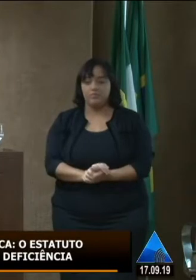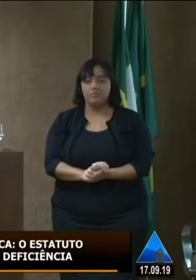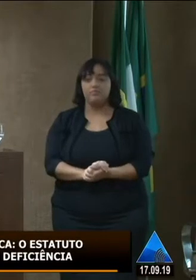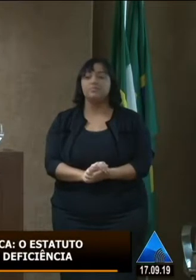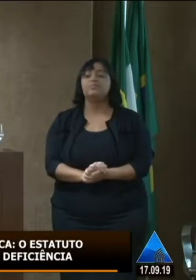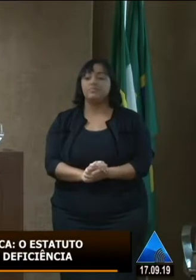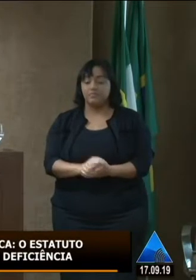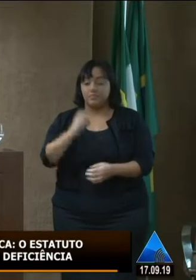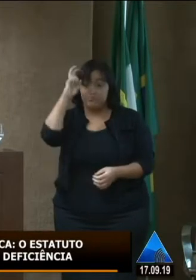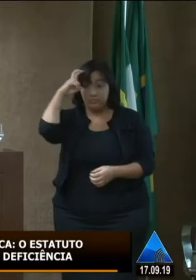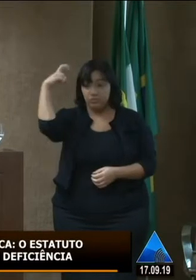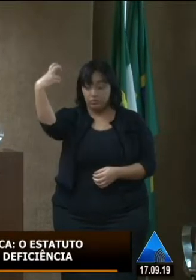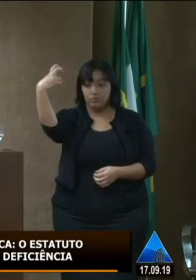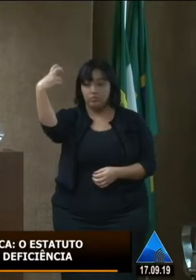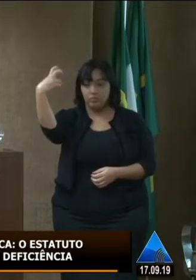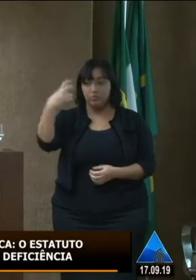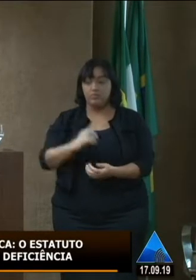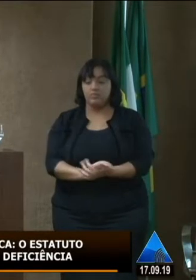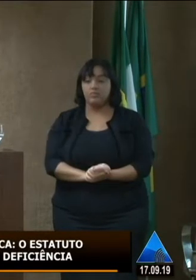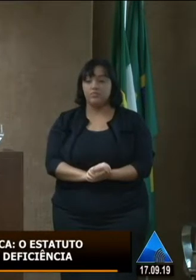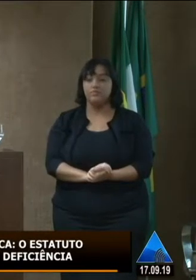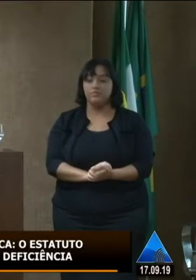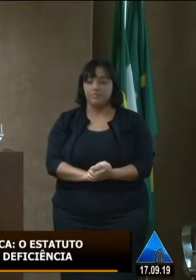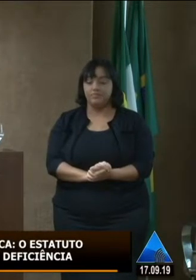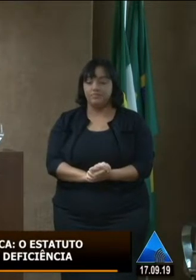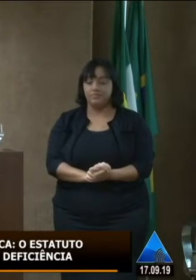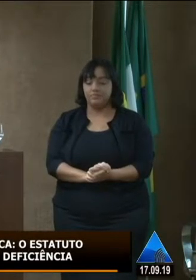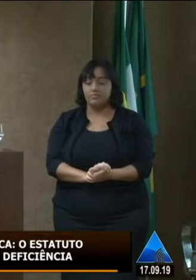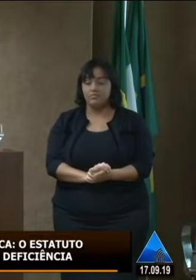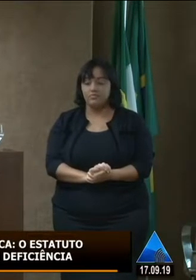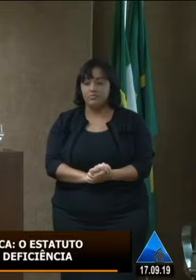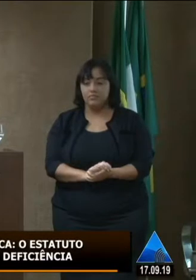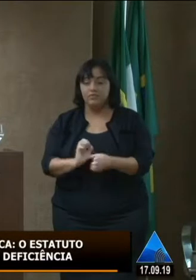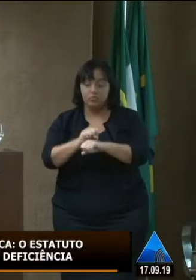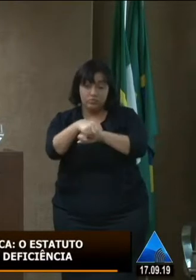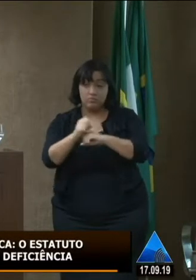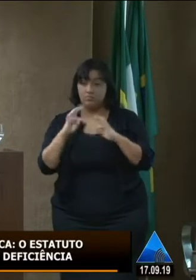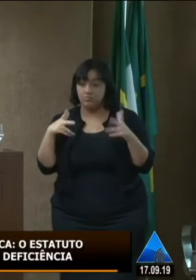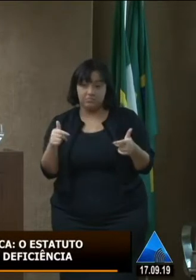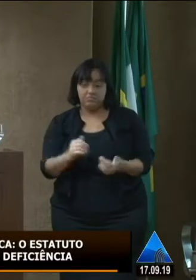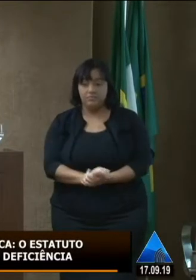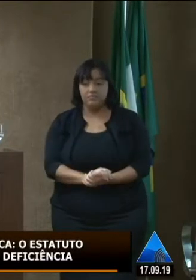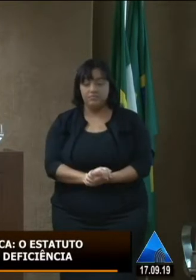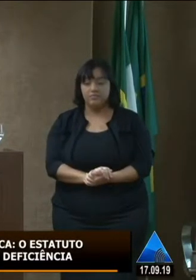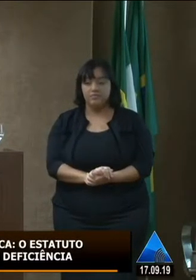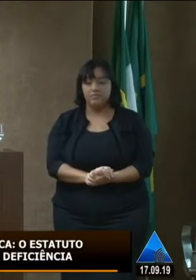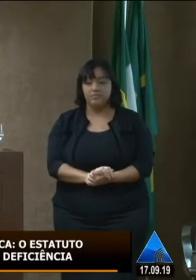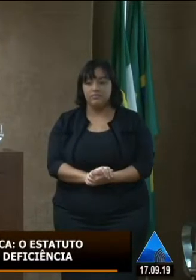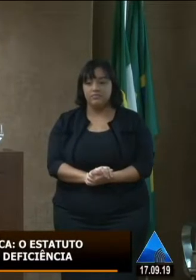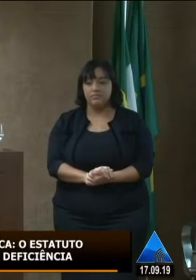aos bens culturais que vertiginosamente são produzidos nessa sociedade então